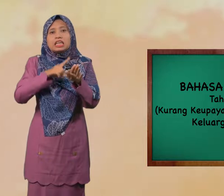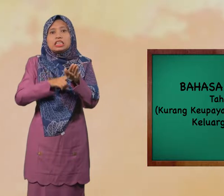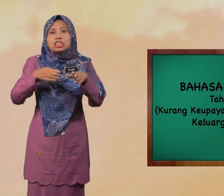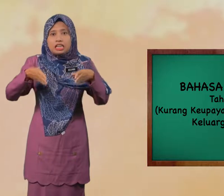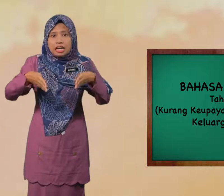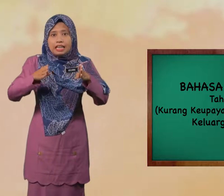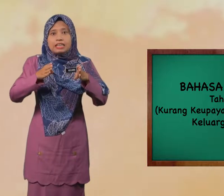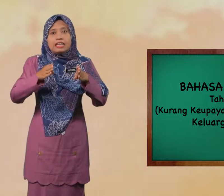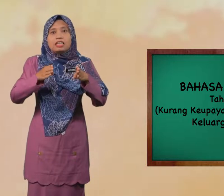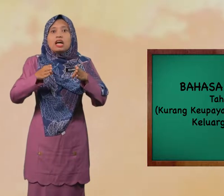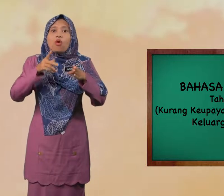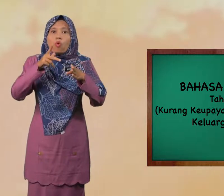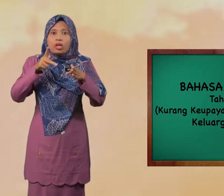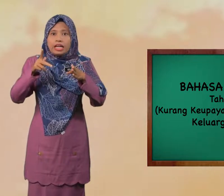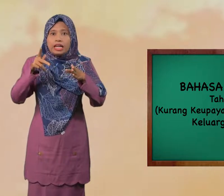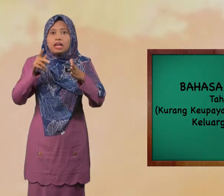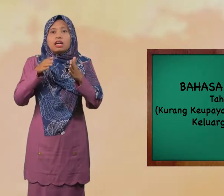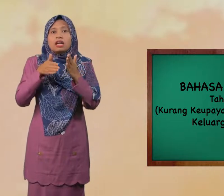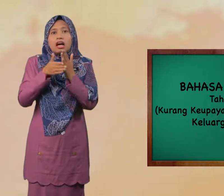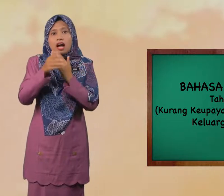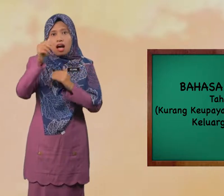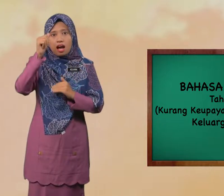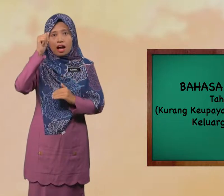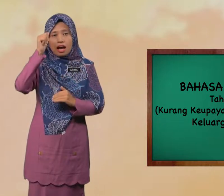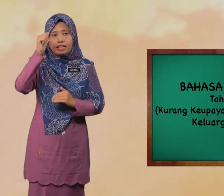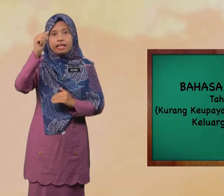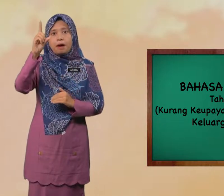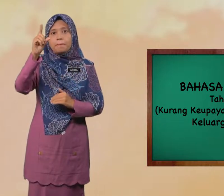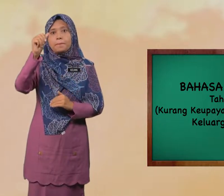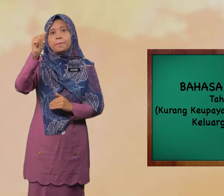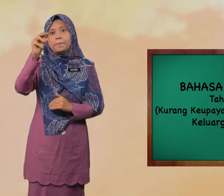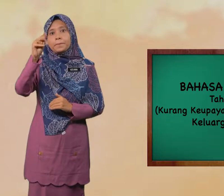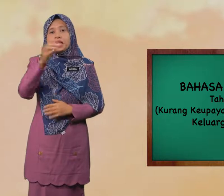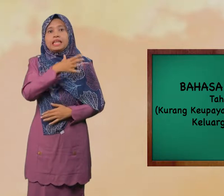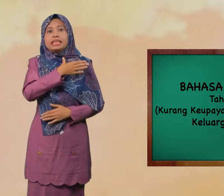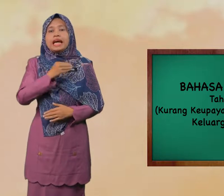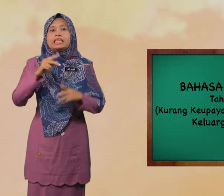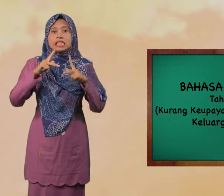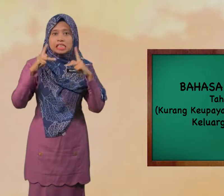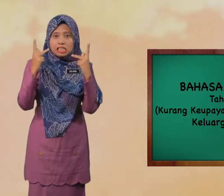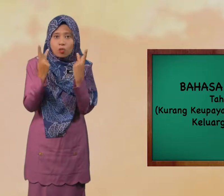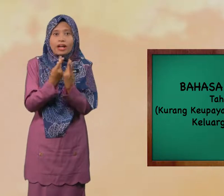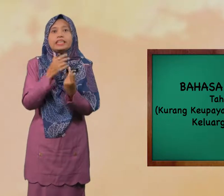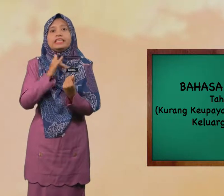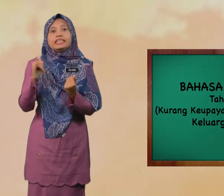dijalankan oleh Adam dan keluarganya